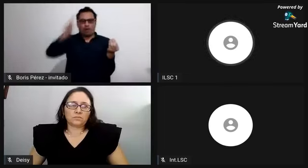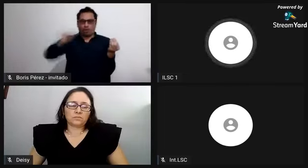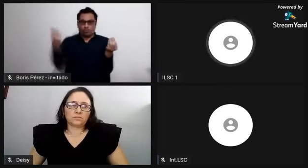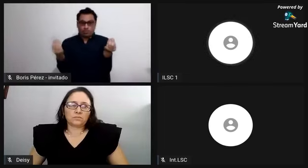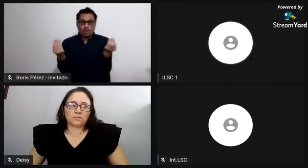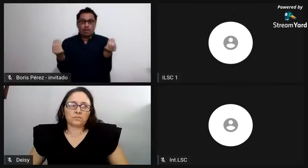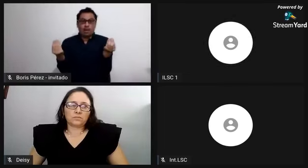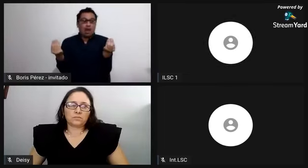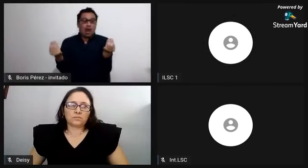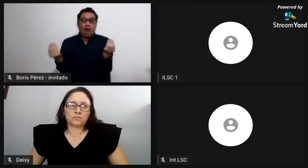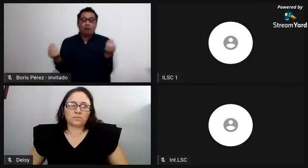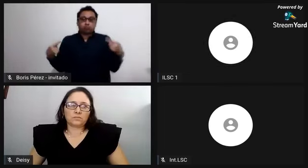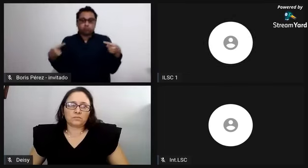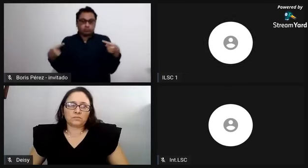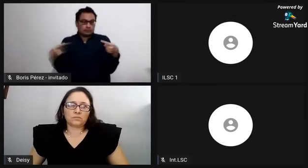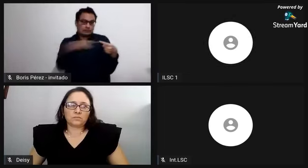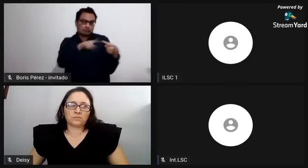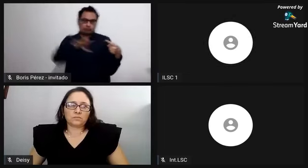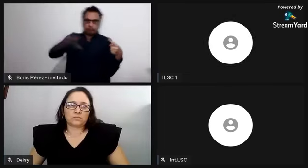otras tribus.